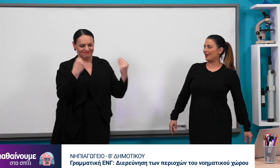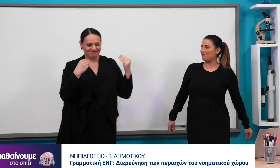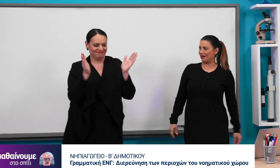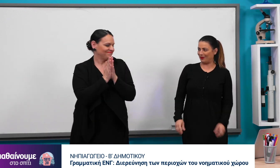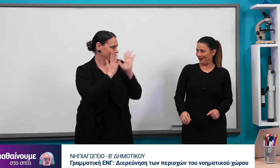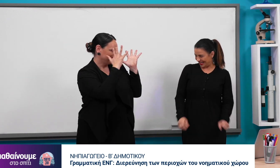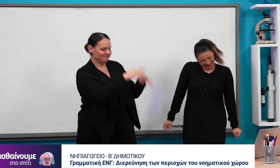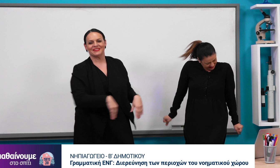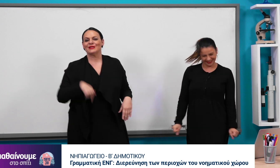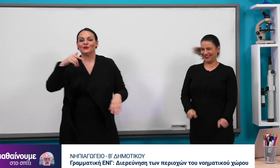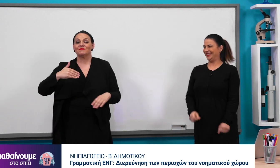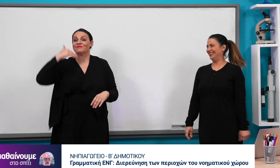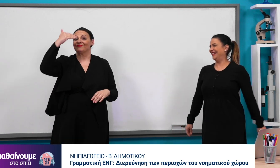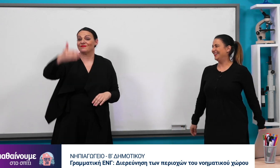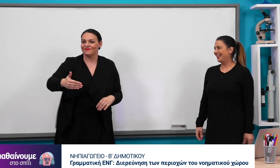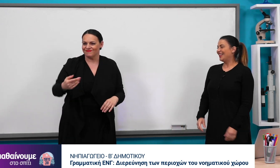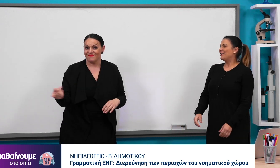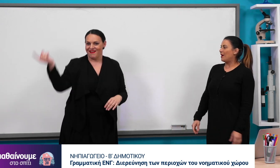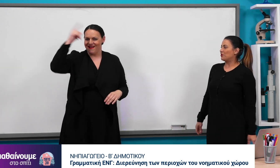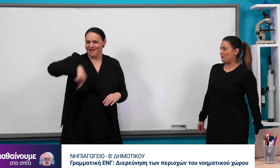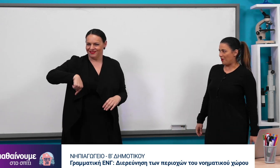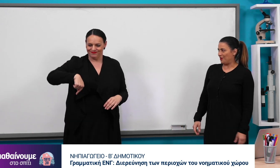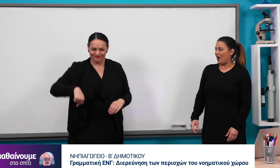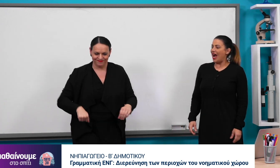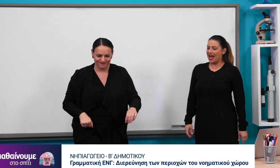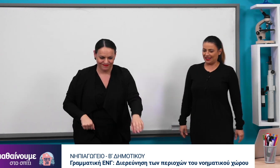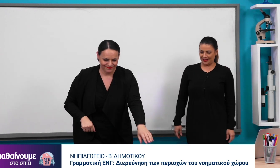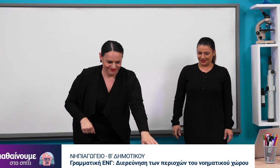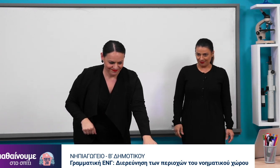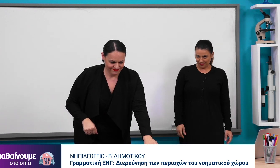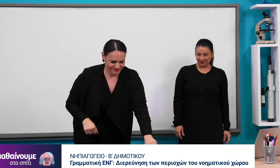ωραία. Πάρα πολύ ωραία. Πάμε στο επόμενο. Άλλη θέση λοιπόν.